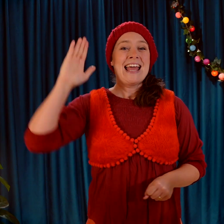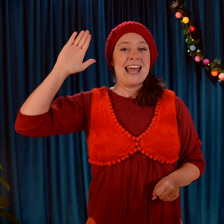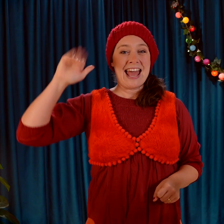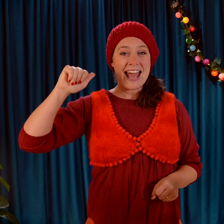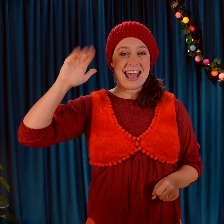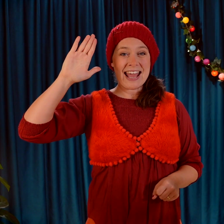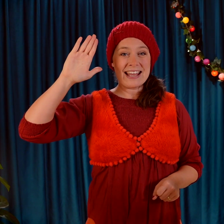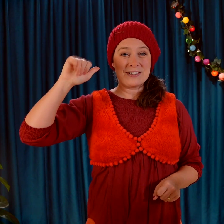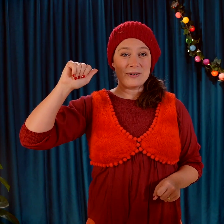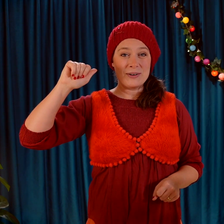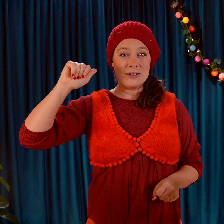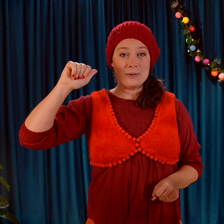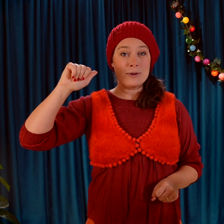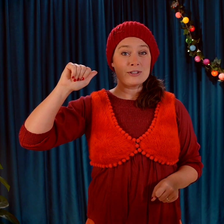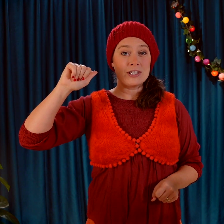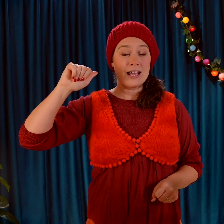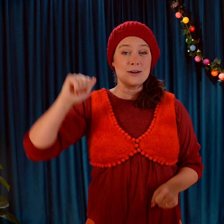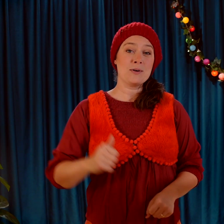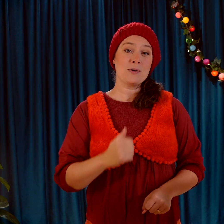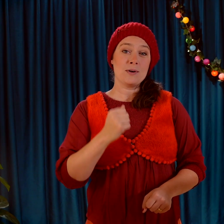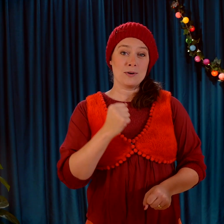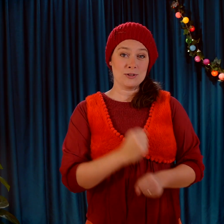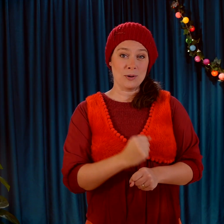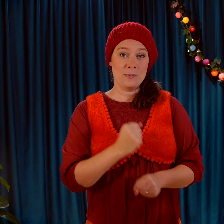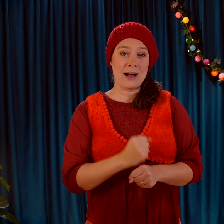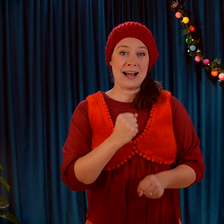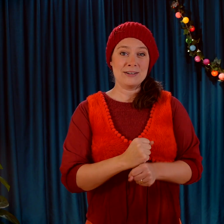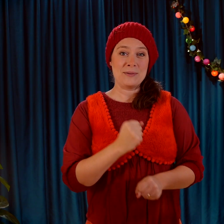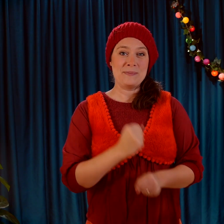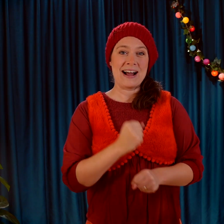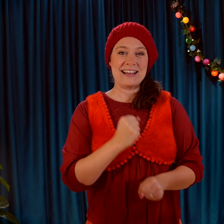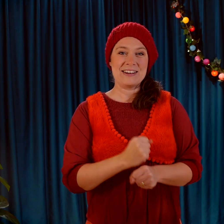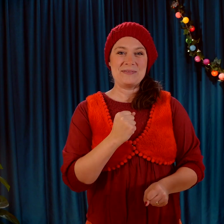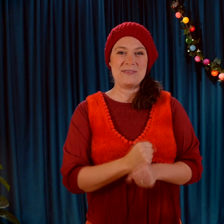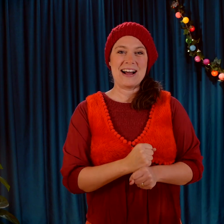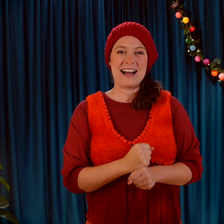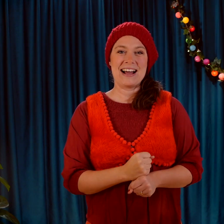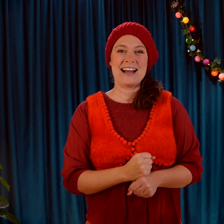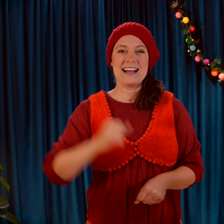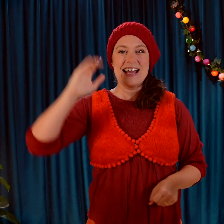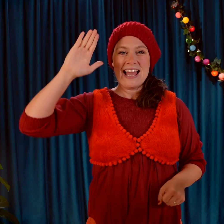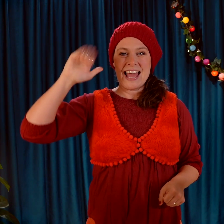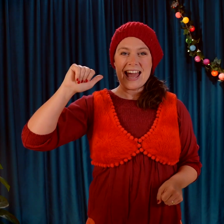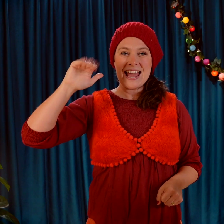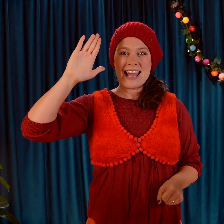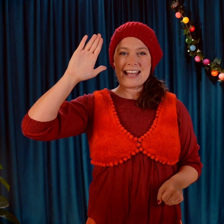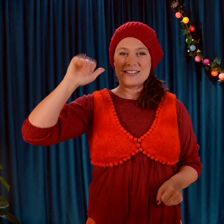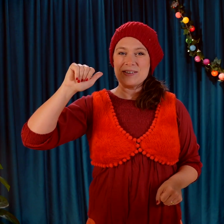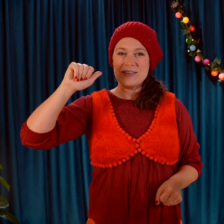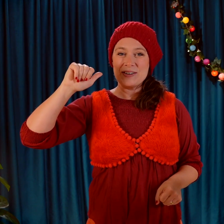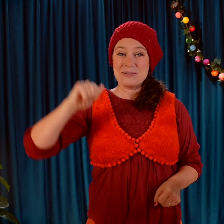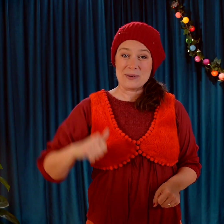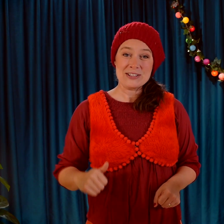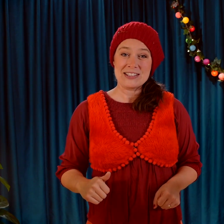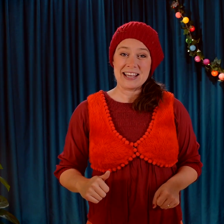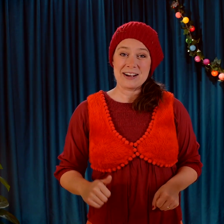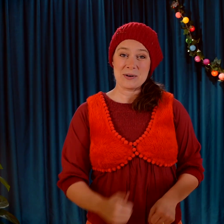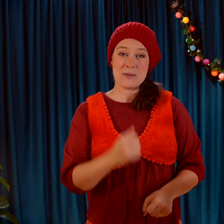Hej då, nu måste jag gå och jobba, jobba, jobba. Hej då, nu måste jag gå